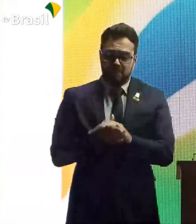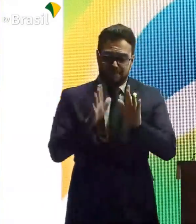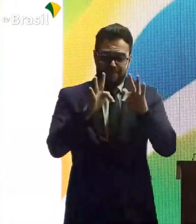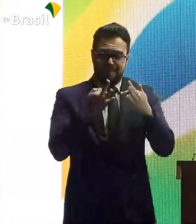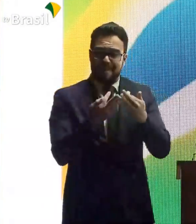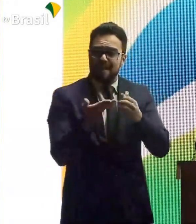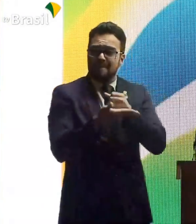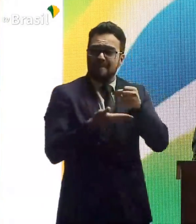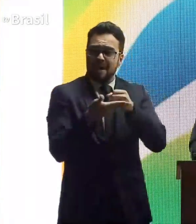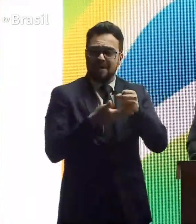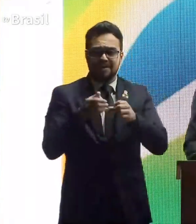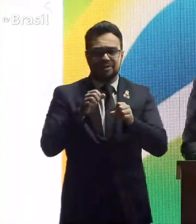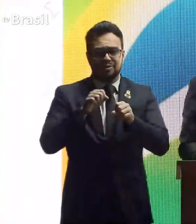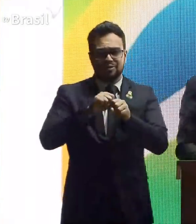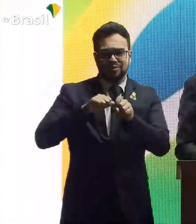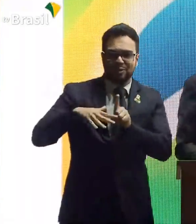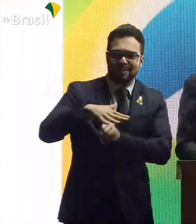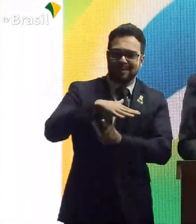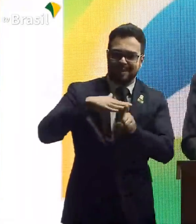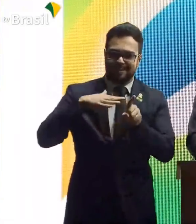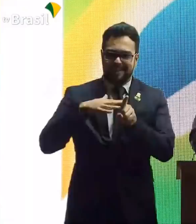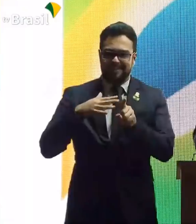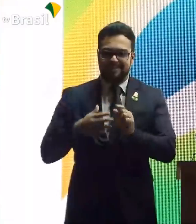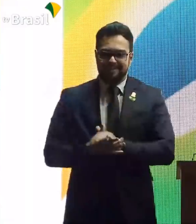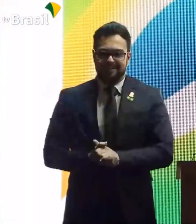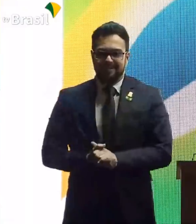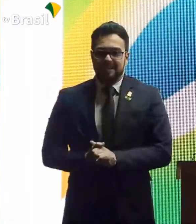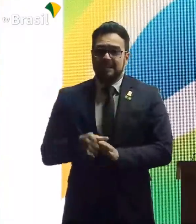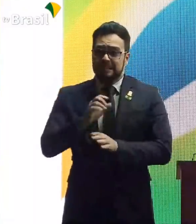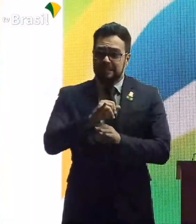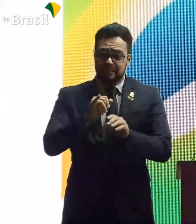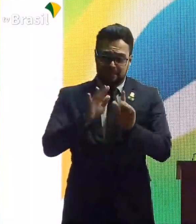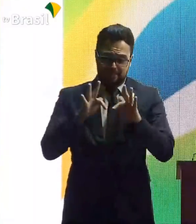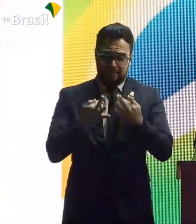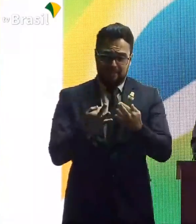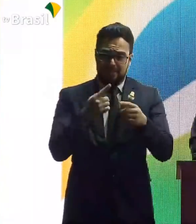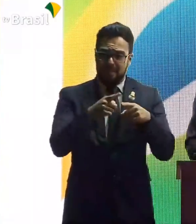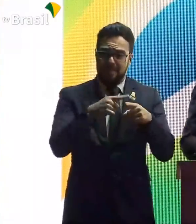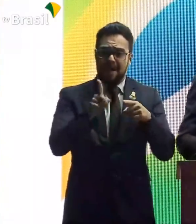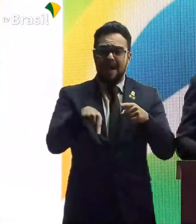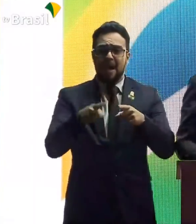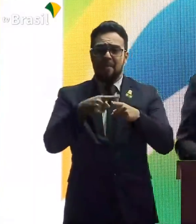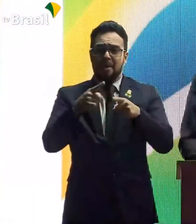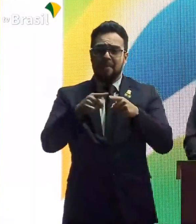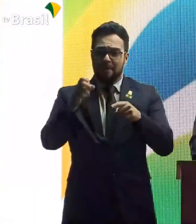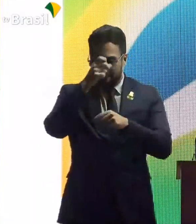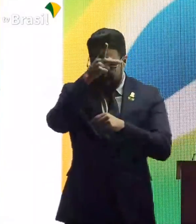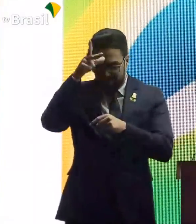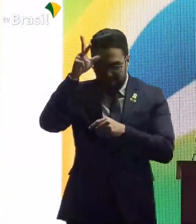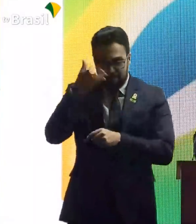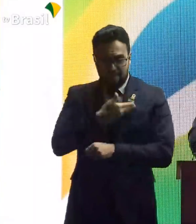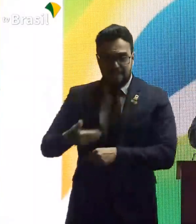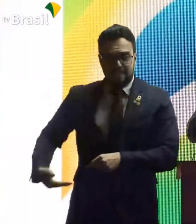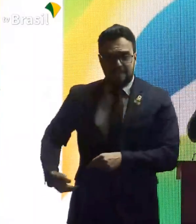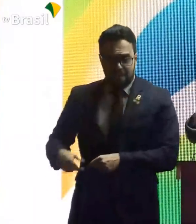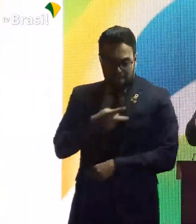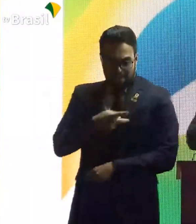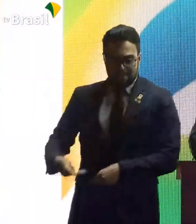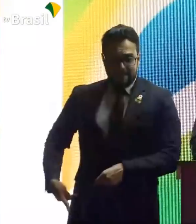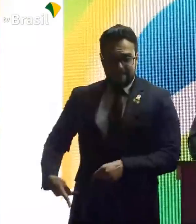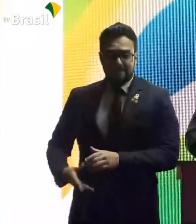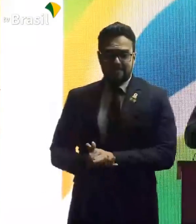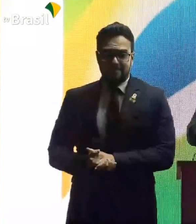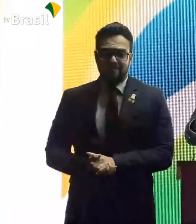sociedade. Uma família desluturada é problema para o prefeito, para o governador, para o presidente. E que a